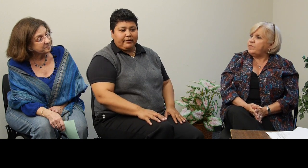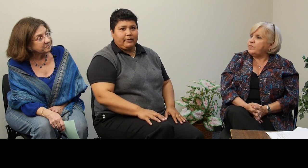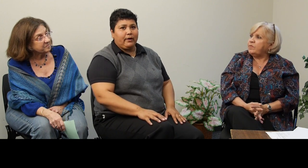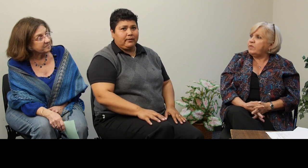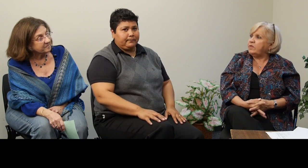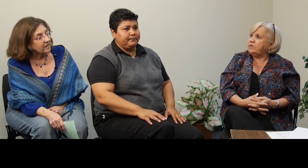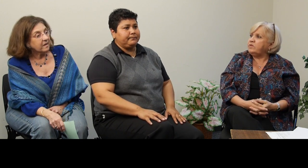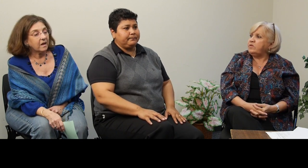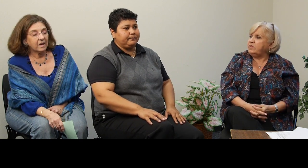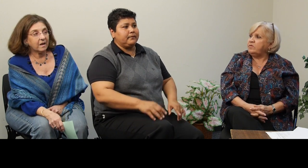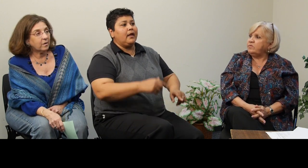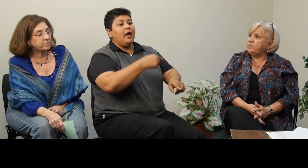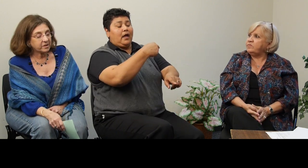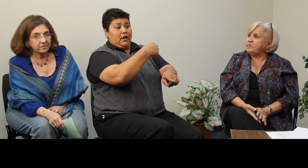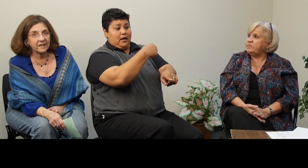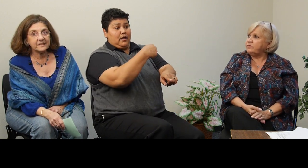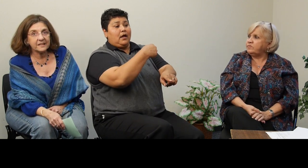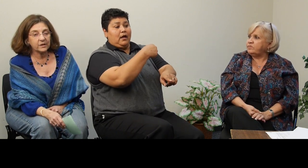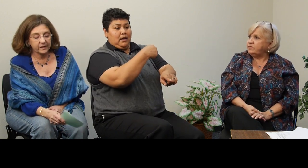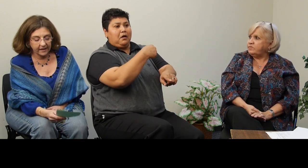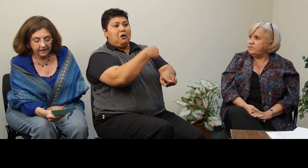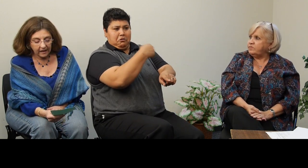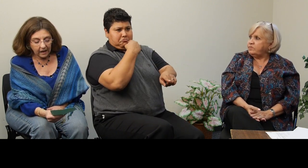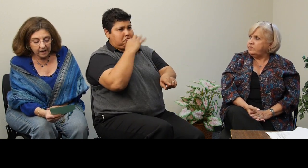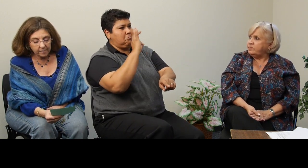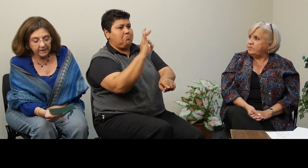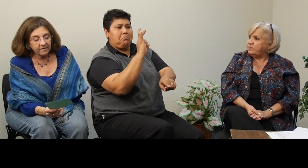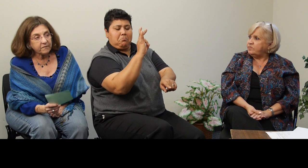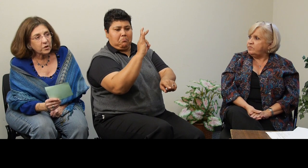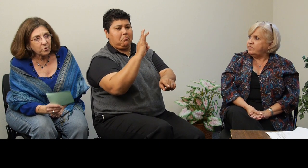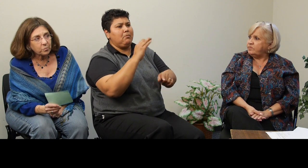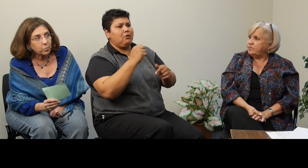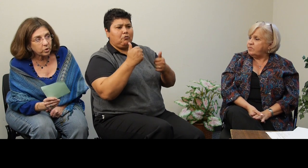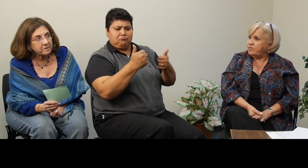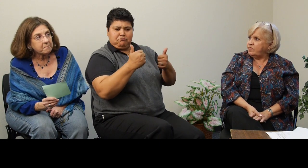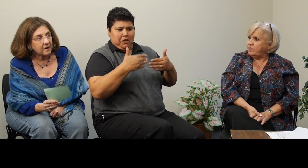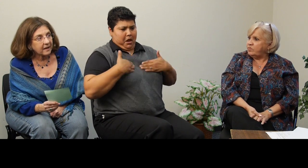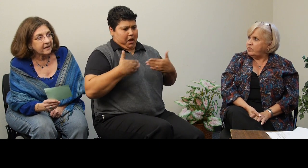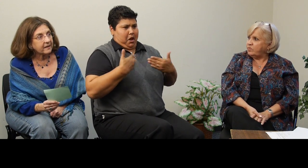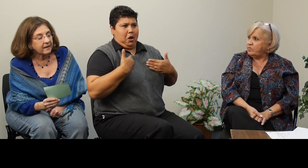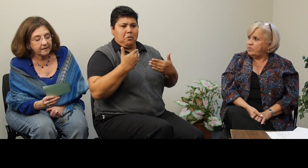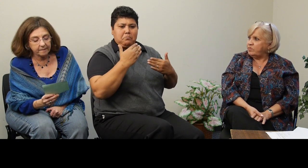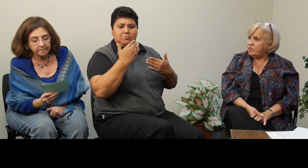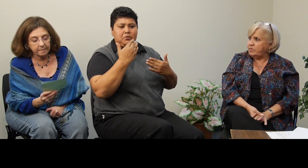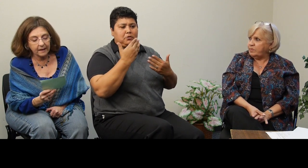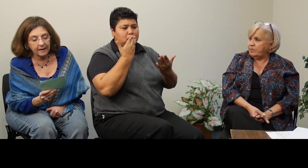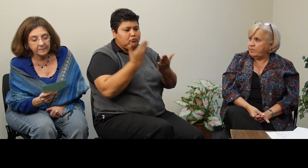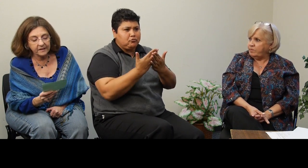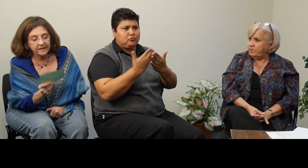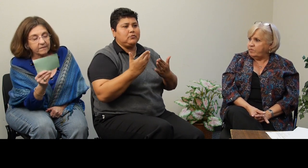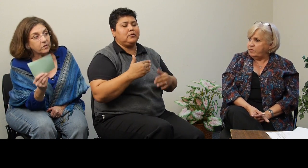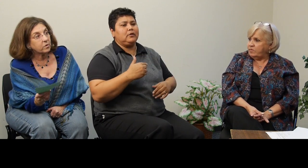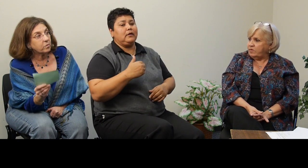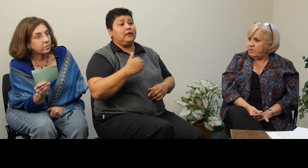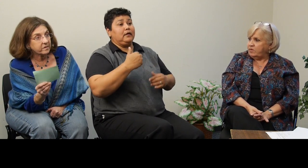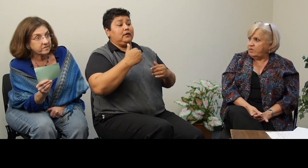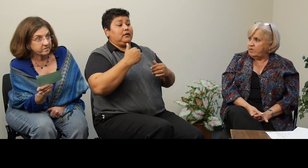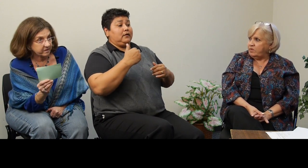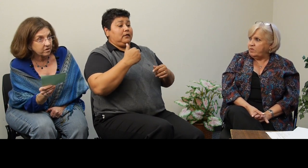very well. Oh, I'm so glad to hear that. If you wouldn't mind, I'm going to give you this little